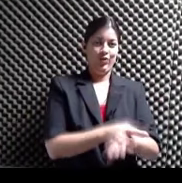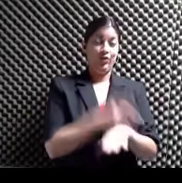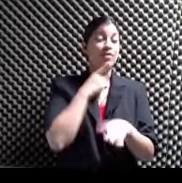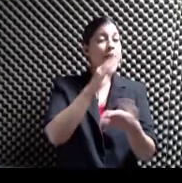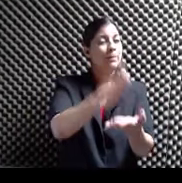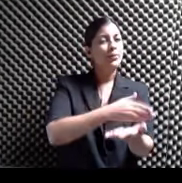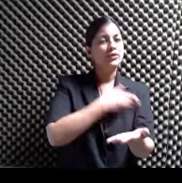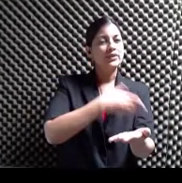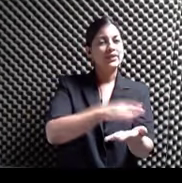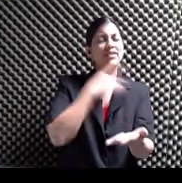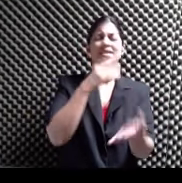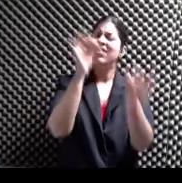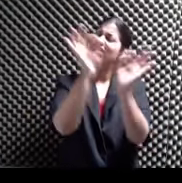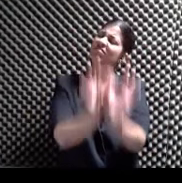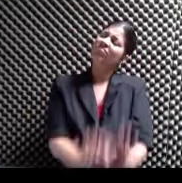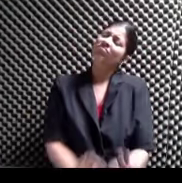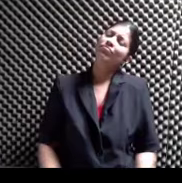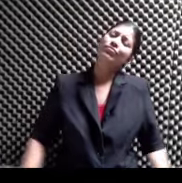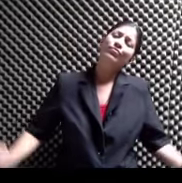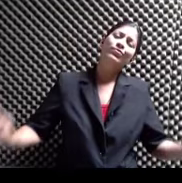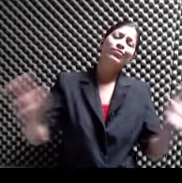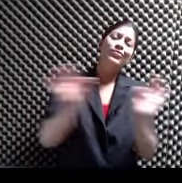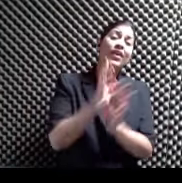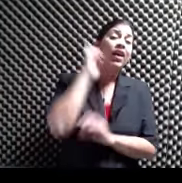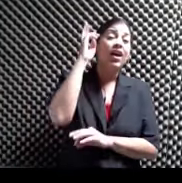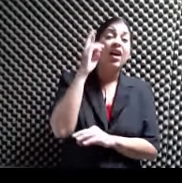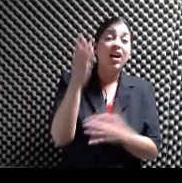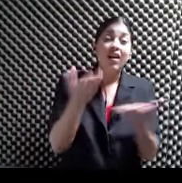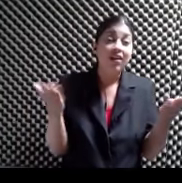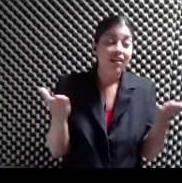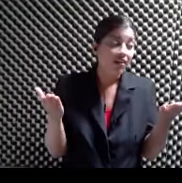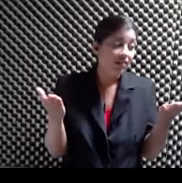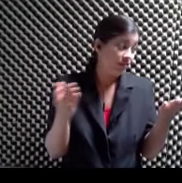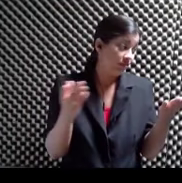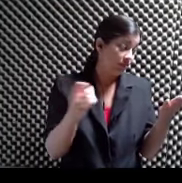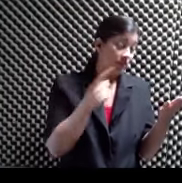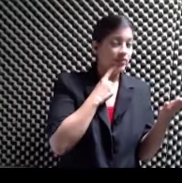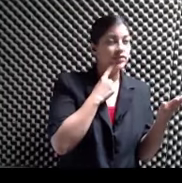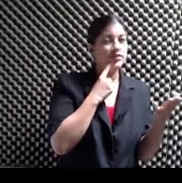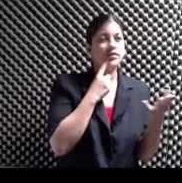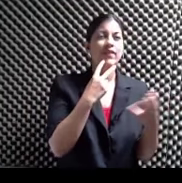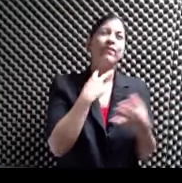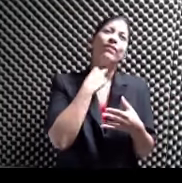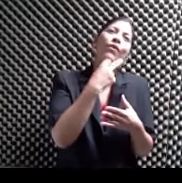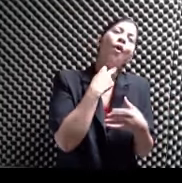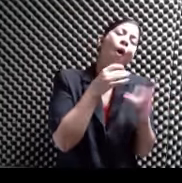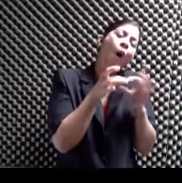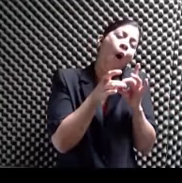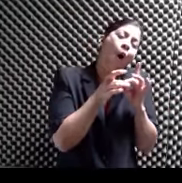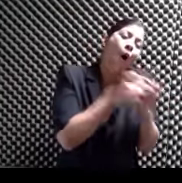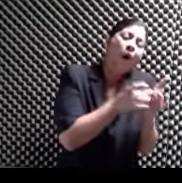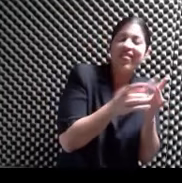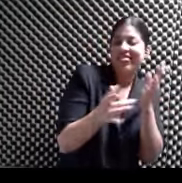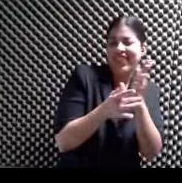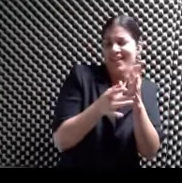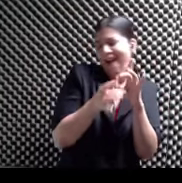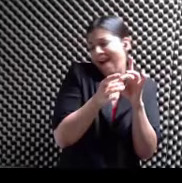sumamente importante Por una razón Además de su armonía Su técnica Todo lo que tienen ellos En términos Valor